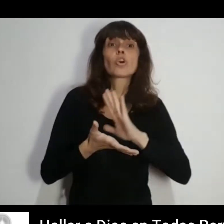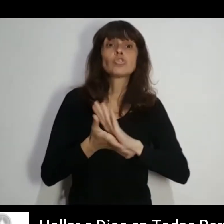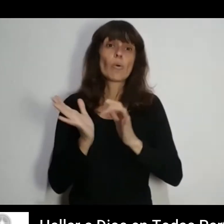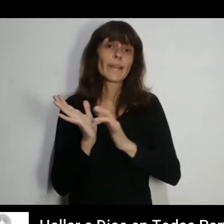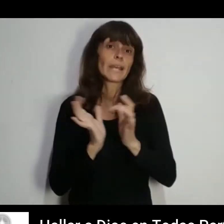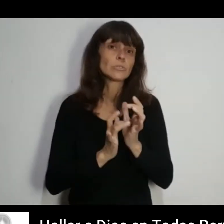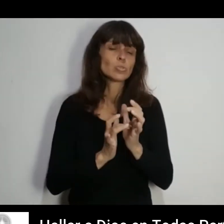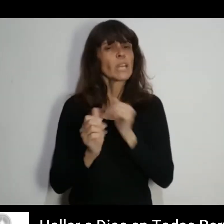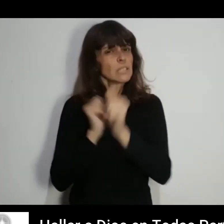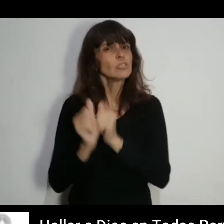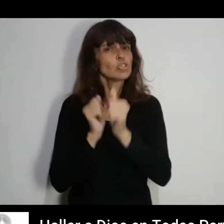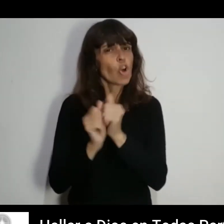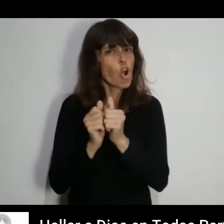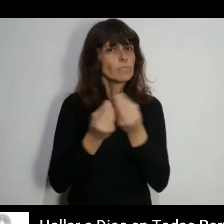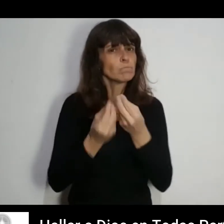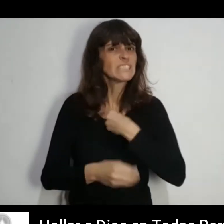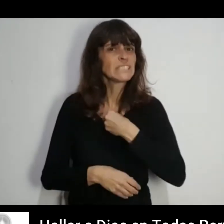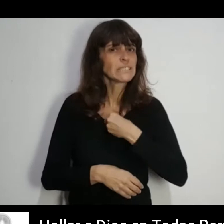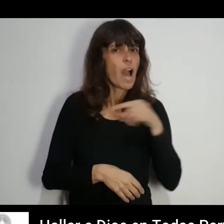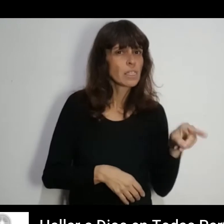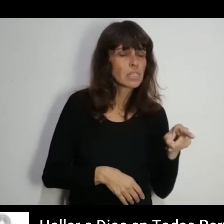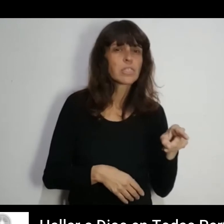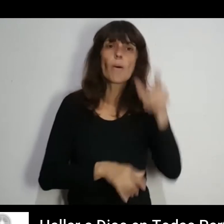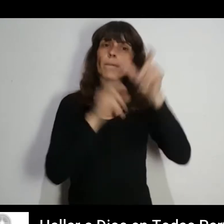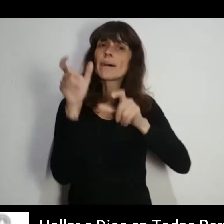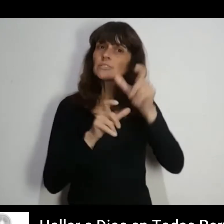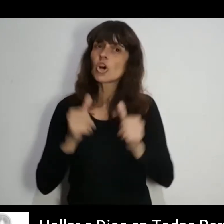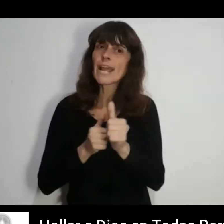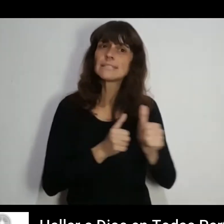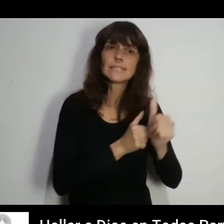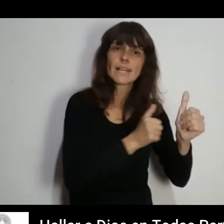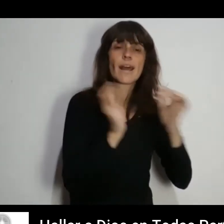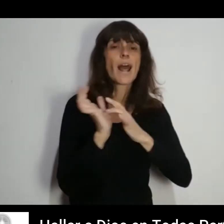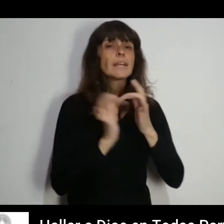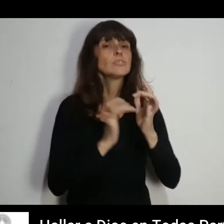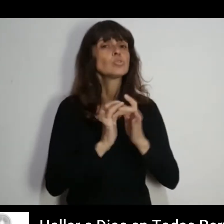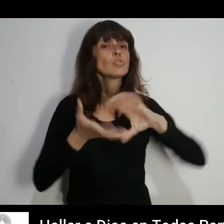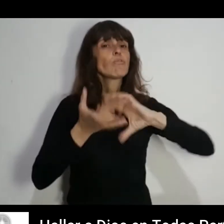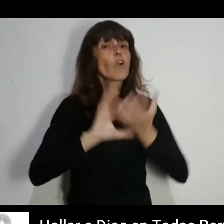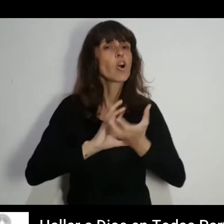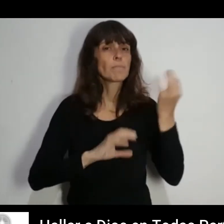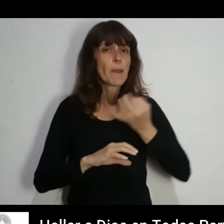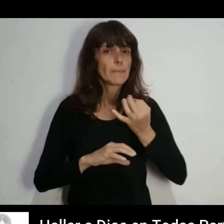Jesús Y una colección de historias de santos Gente que seguía a Jesús de manera especial